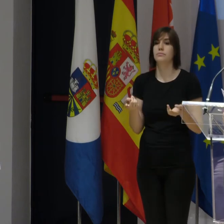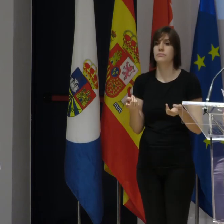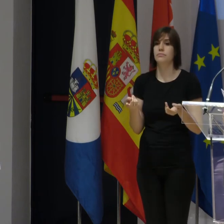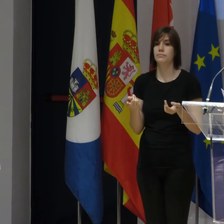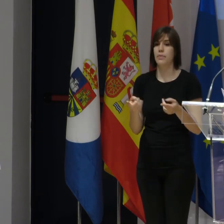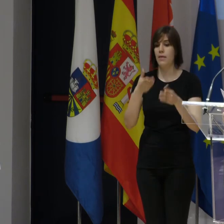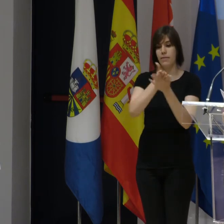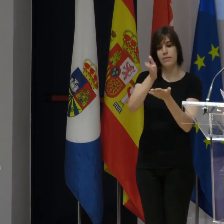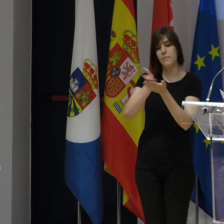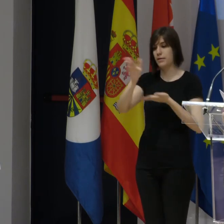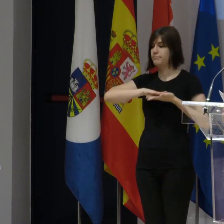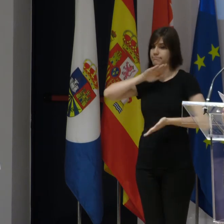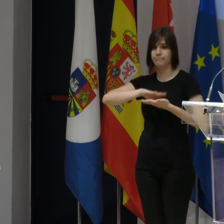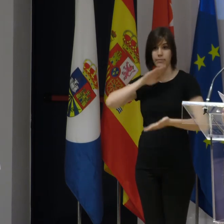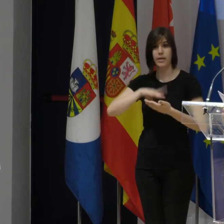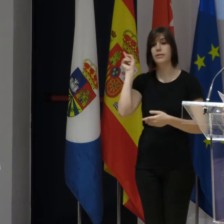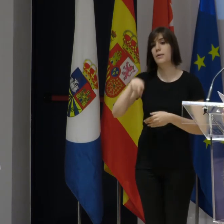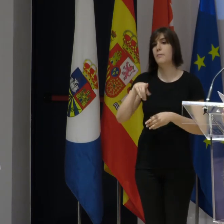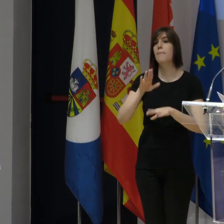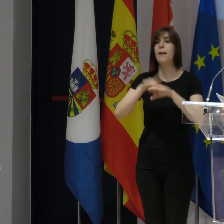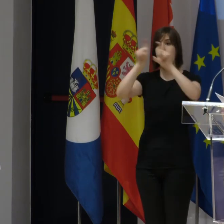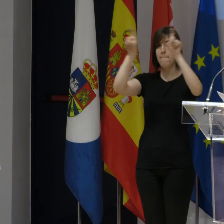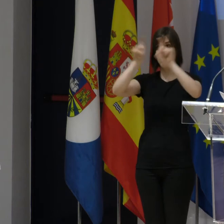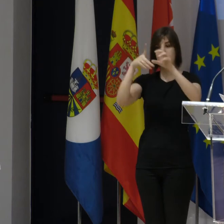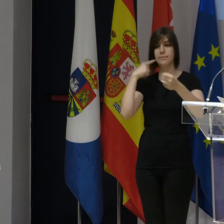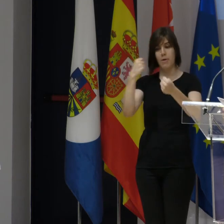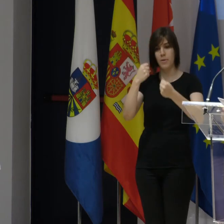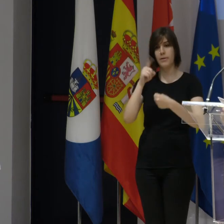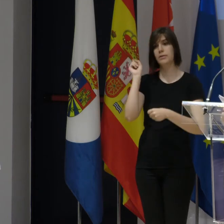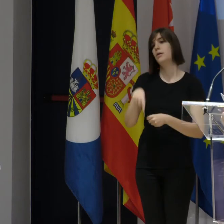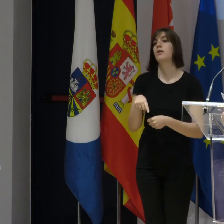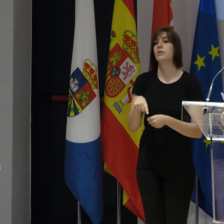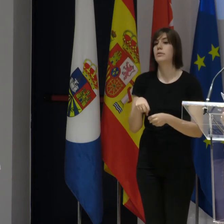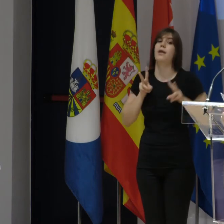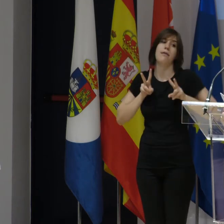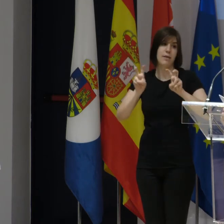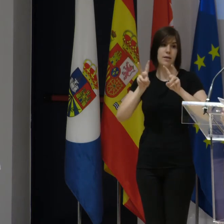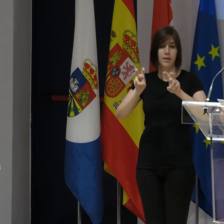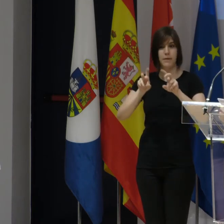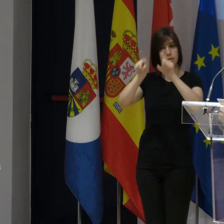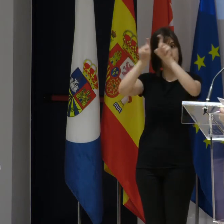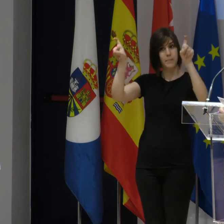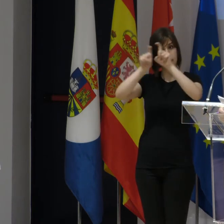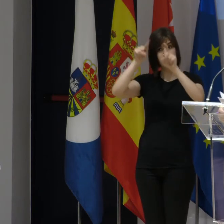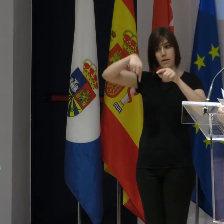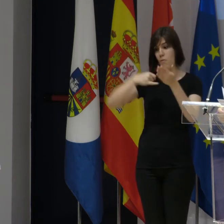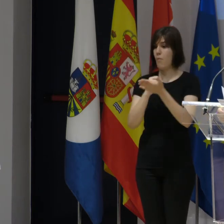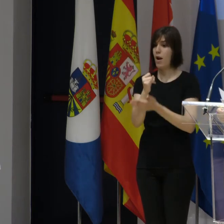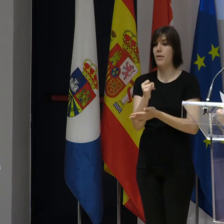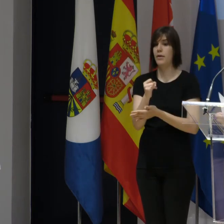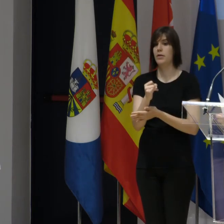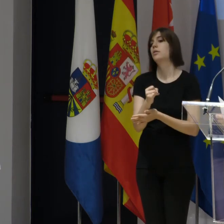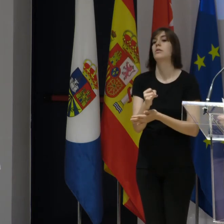en diversidad funcional y para empresas saludables. Se quiere reconocer a las iniciativas empresariales de Fuenlabrada que se hayan